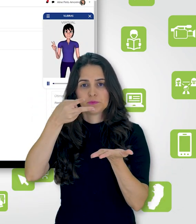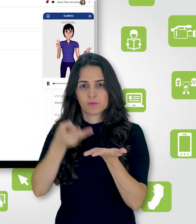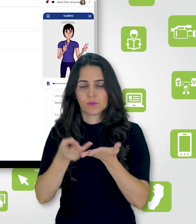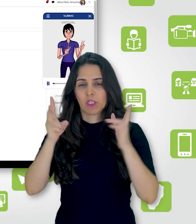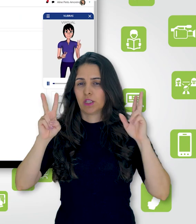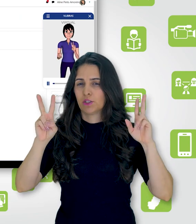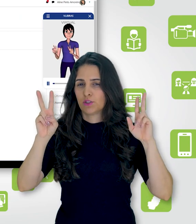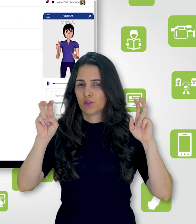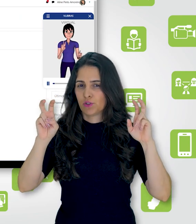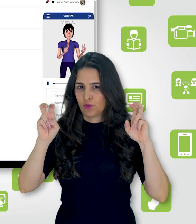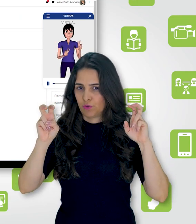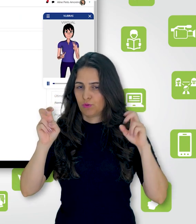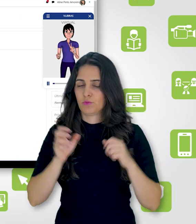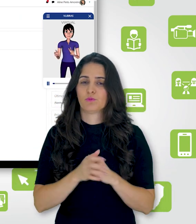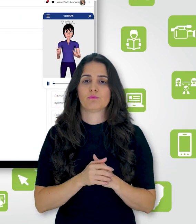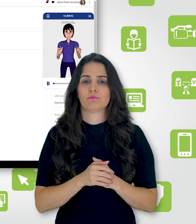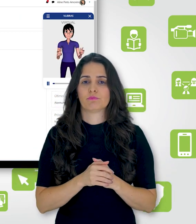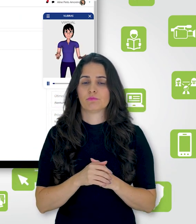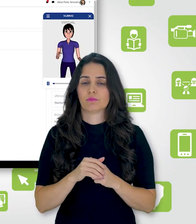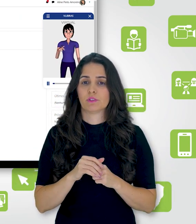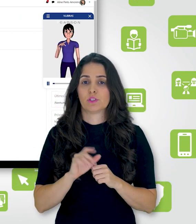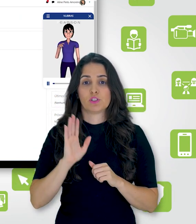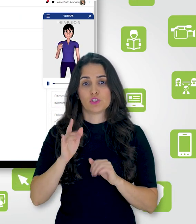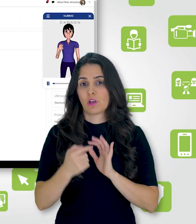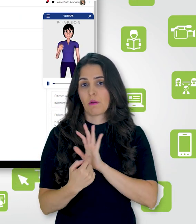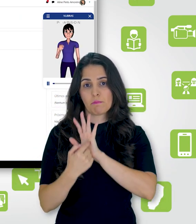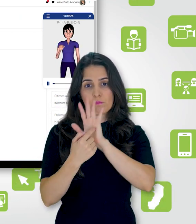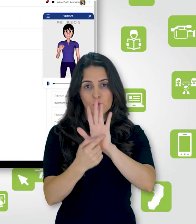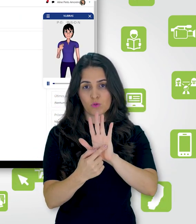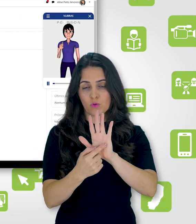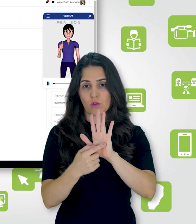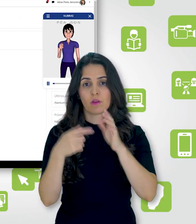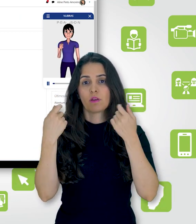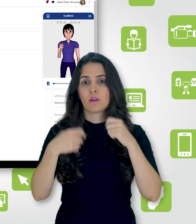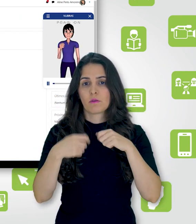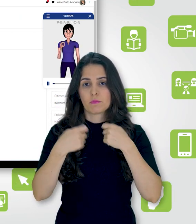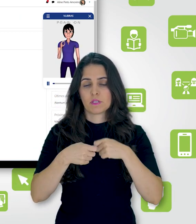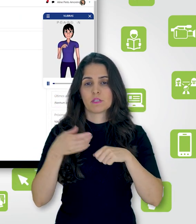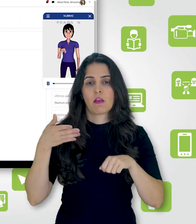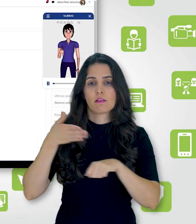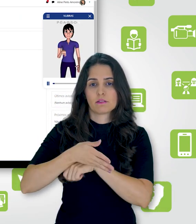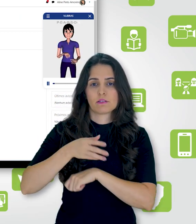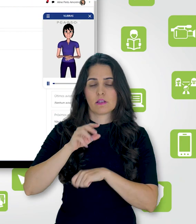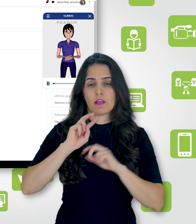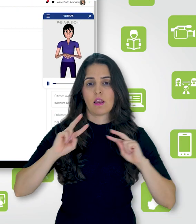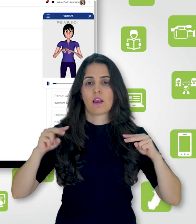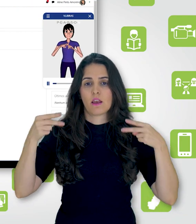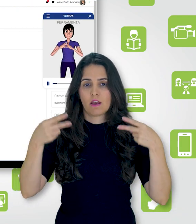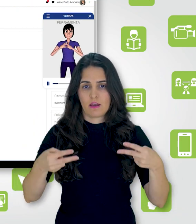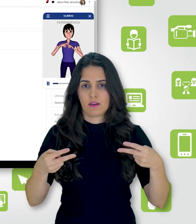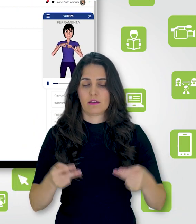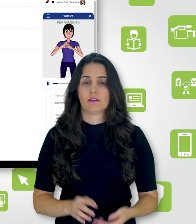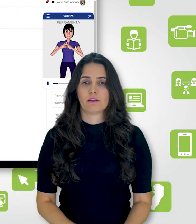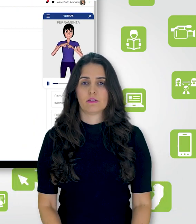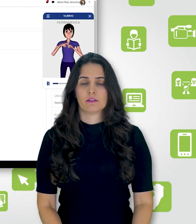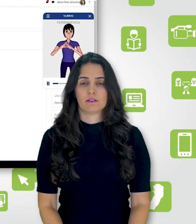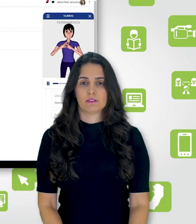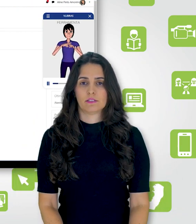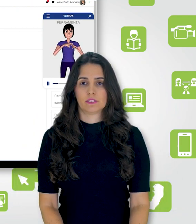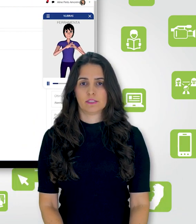título e já vai avisar aqui na tela que eu preciso acessar um link. Agora, vamos acessar aqui os